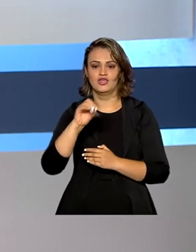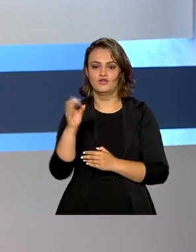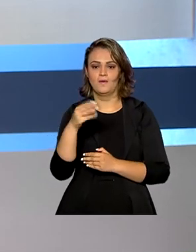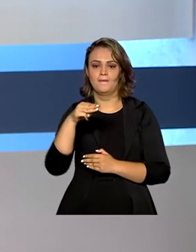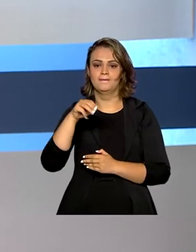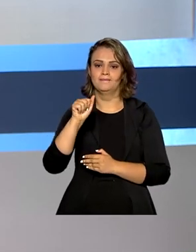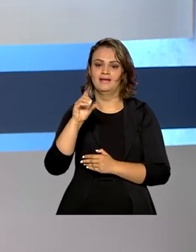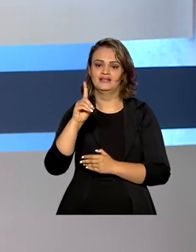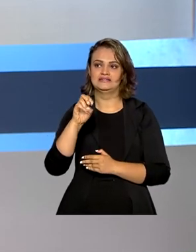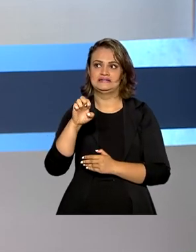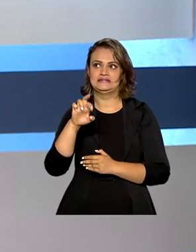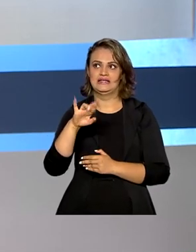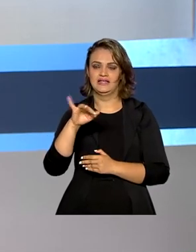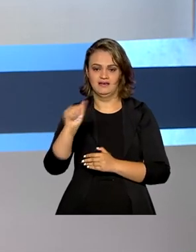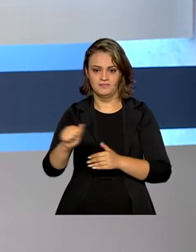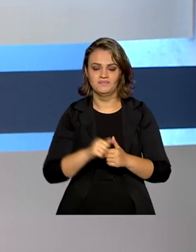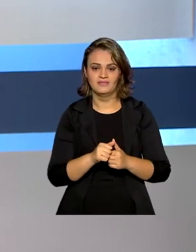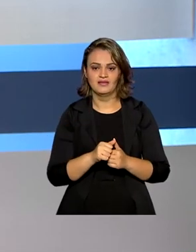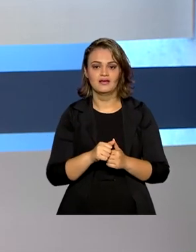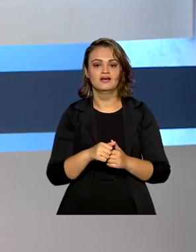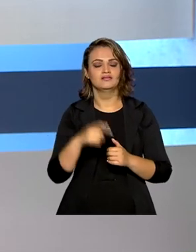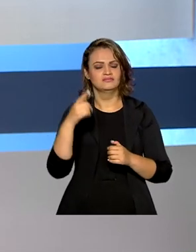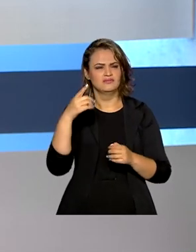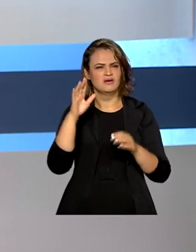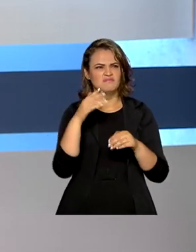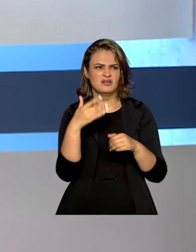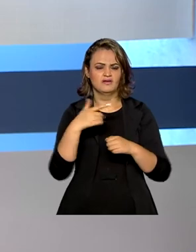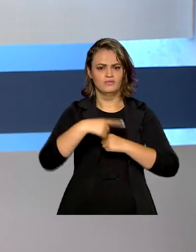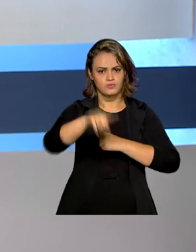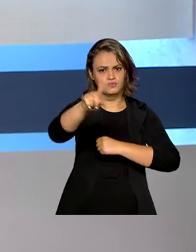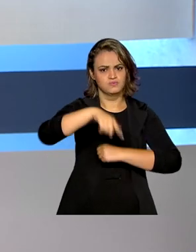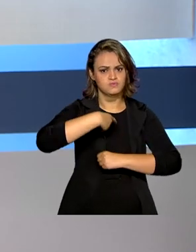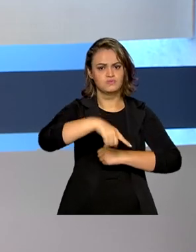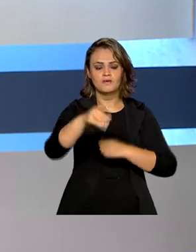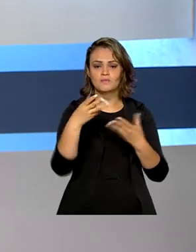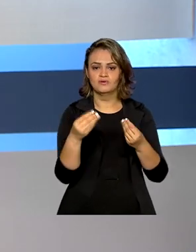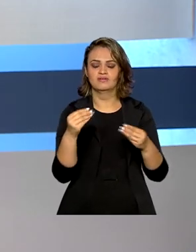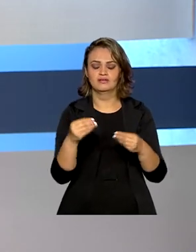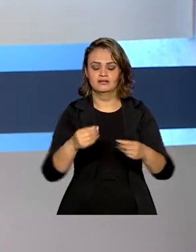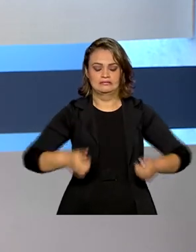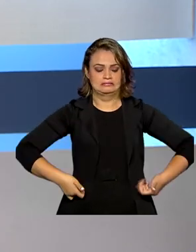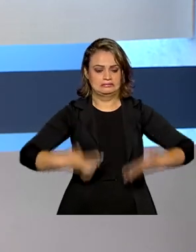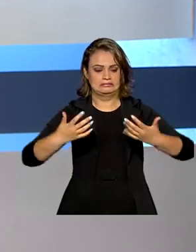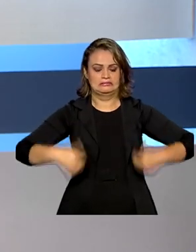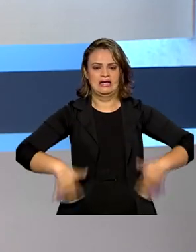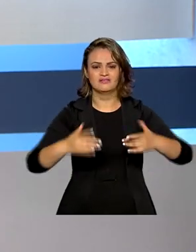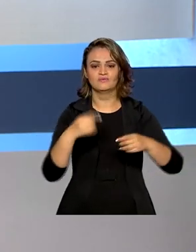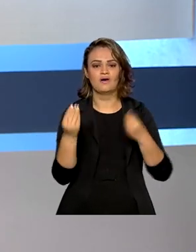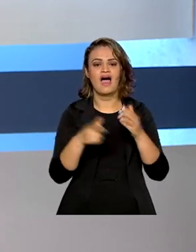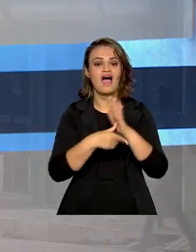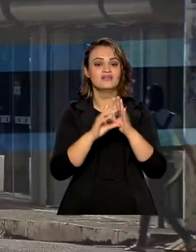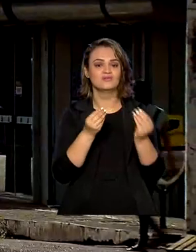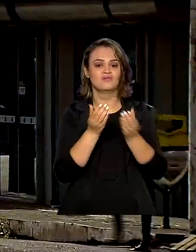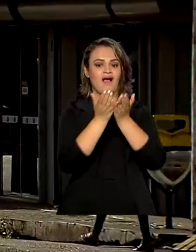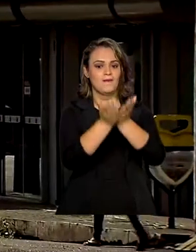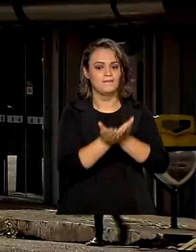2 mil motoristas cruzem a ponte por dia, economizando o gasto que tinham com balsas no trajeto.